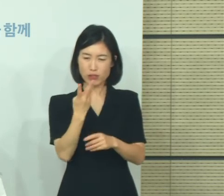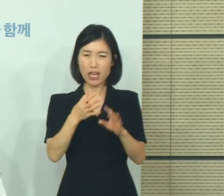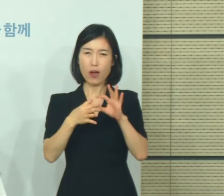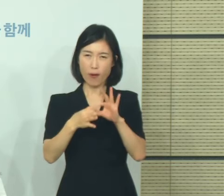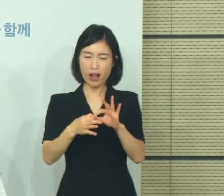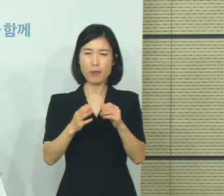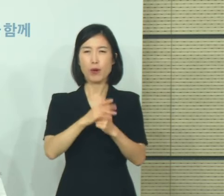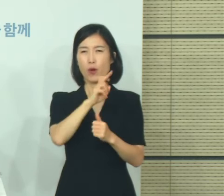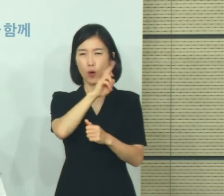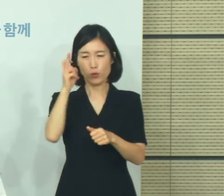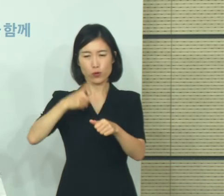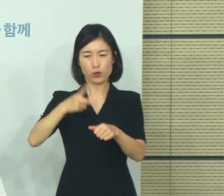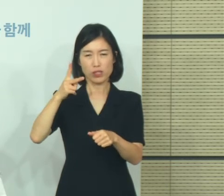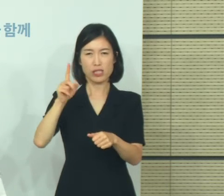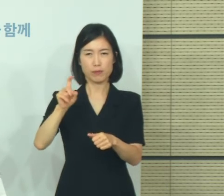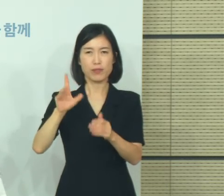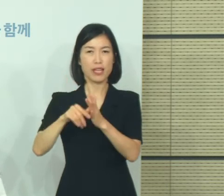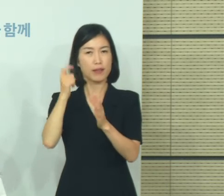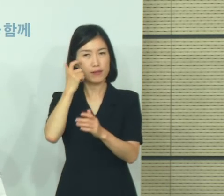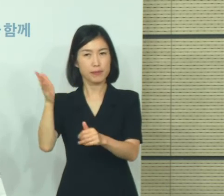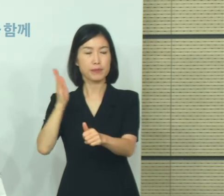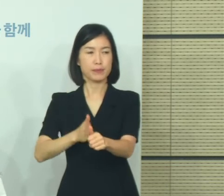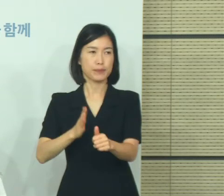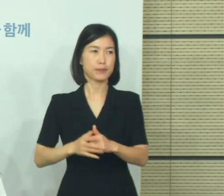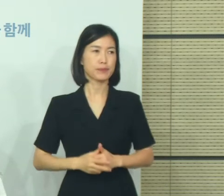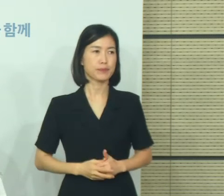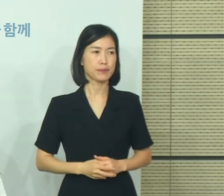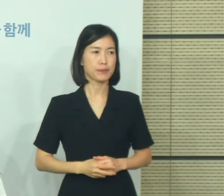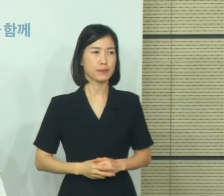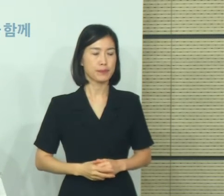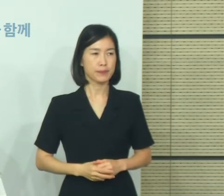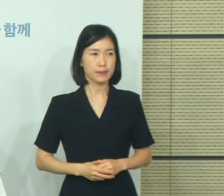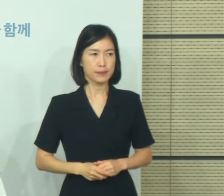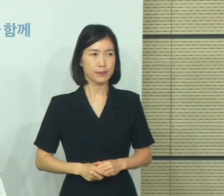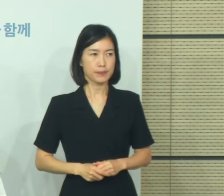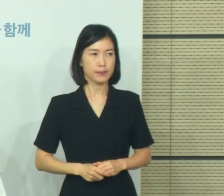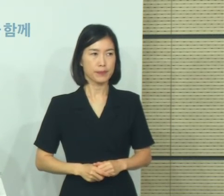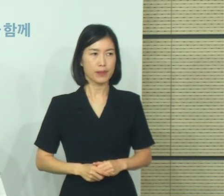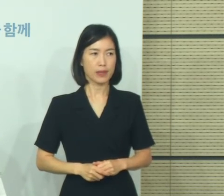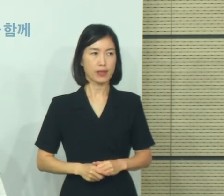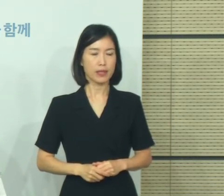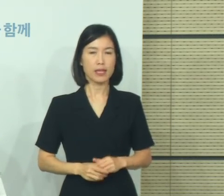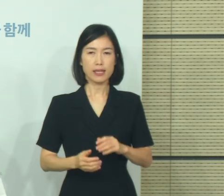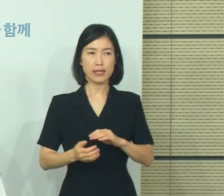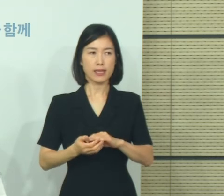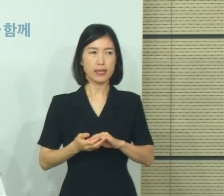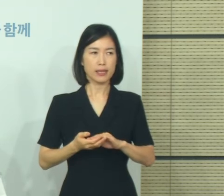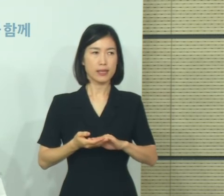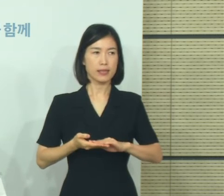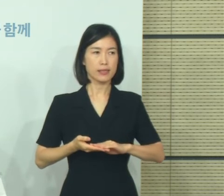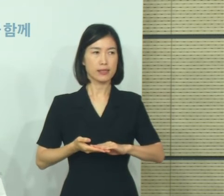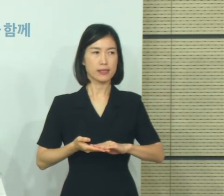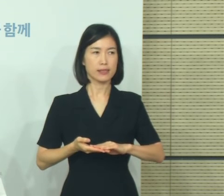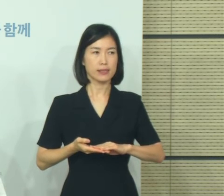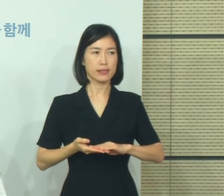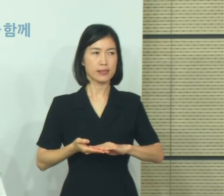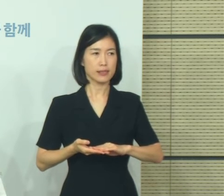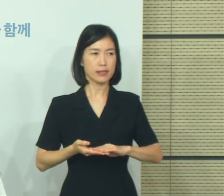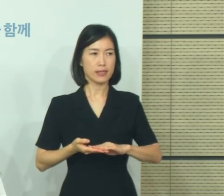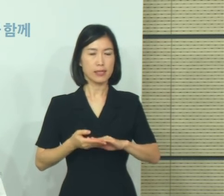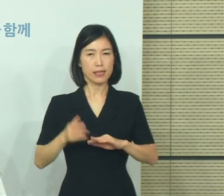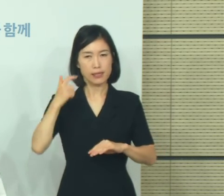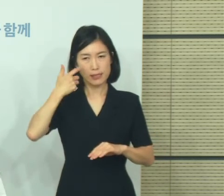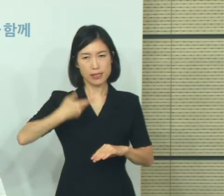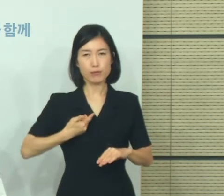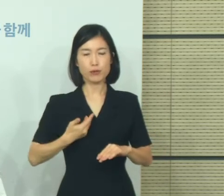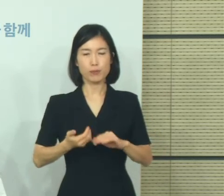보건복지부 출입기사단에서 보내준 사전 질의를 먼저 드리도록 하겠습니다. 사전 질의 1번, 2번이 수도권